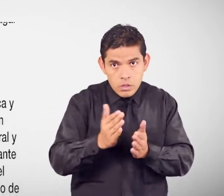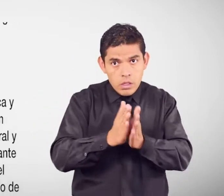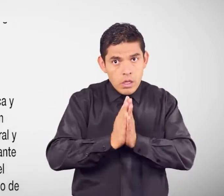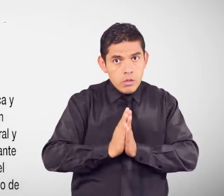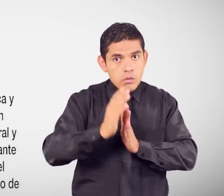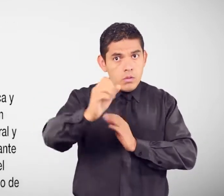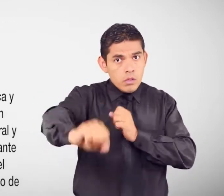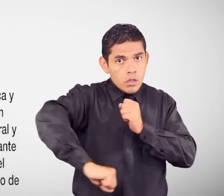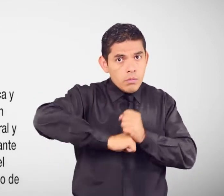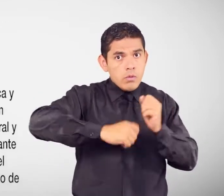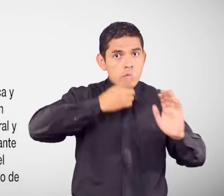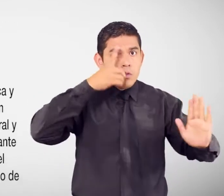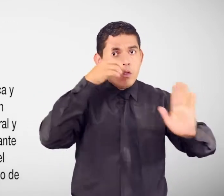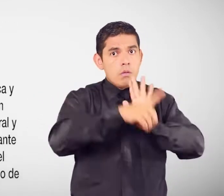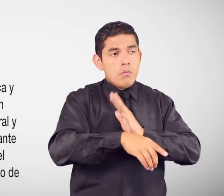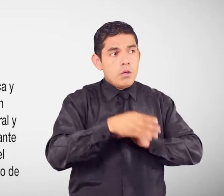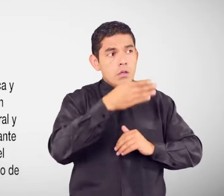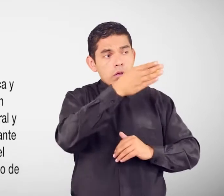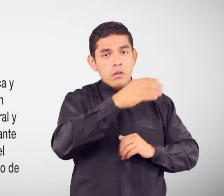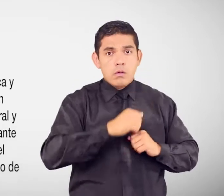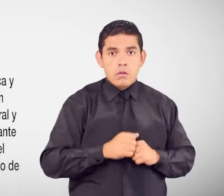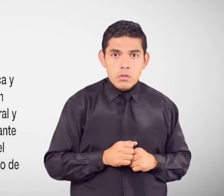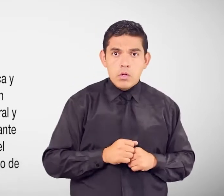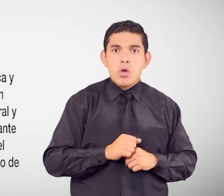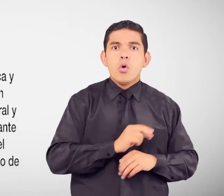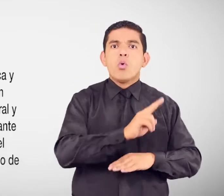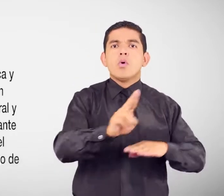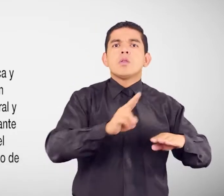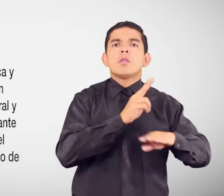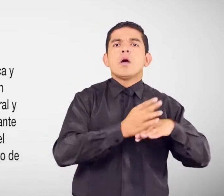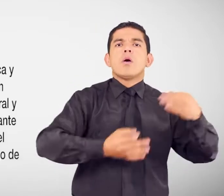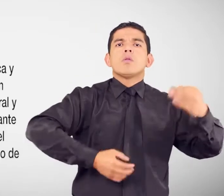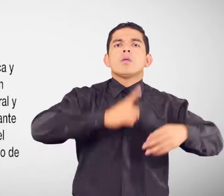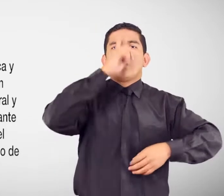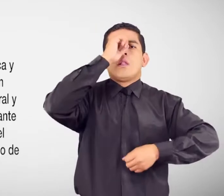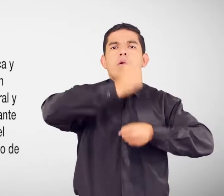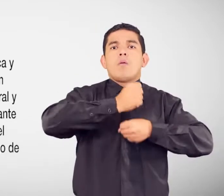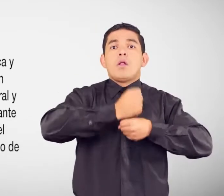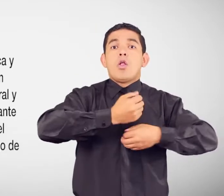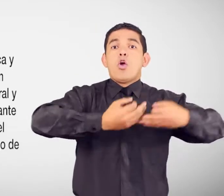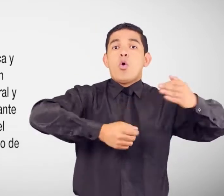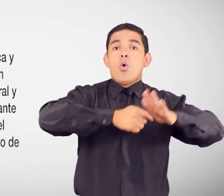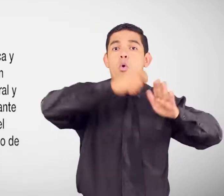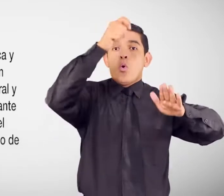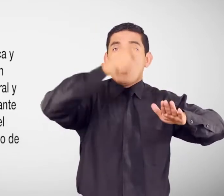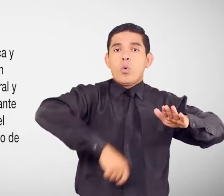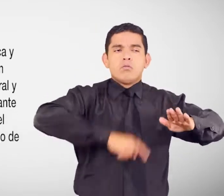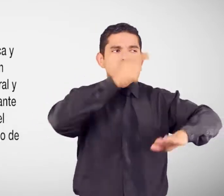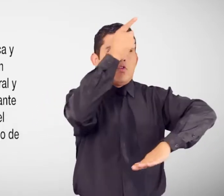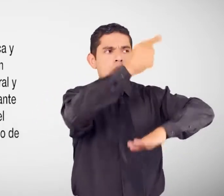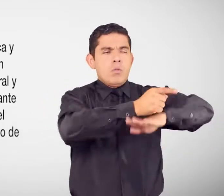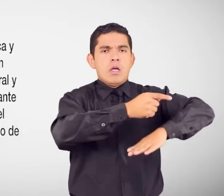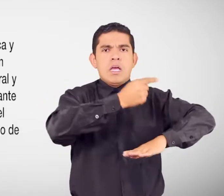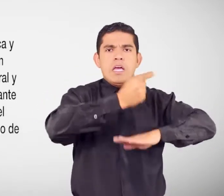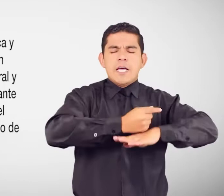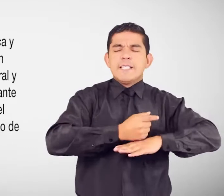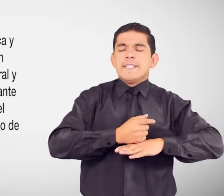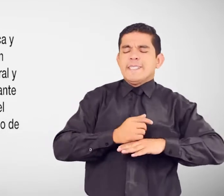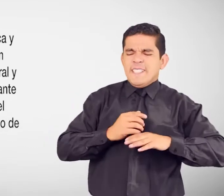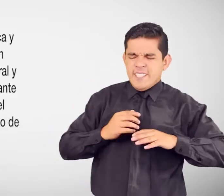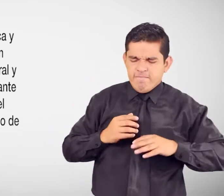demanda Ante la unidad De lo judicial laboral Será el juez Quien obligue Al empleador El pago De dichas